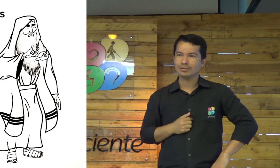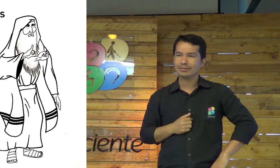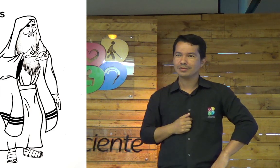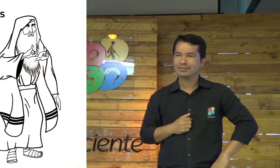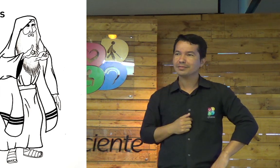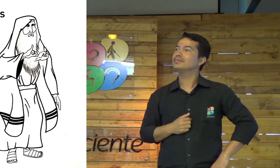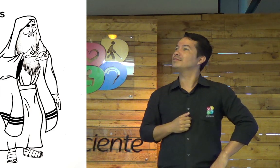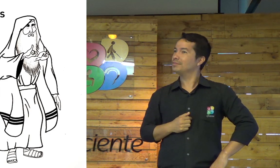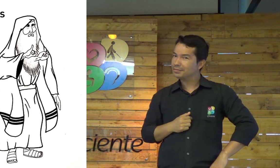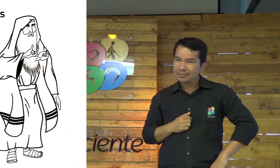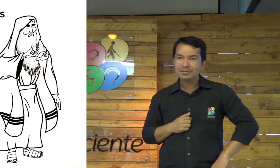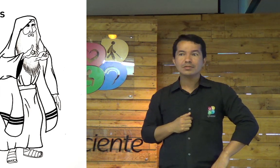com o surdo.